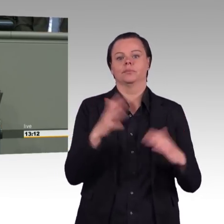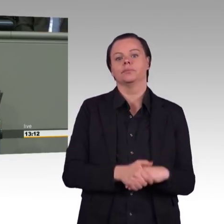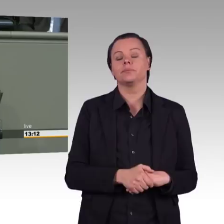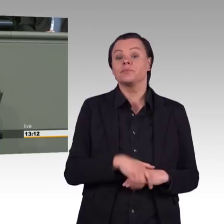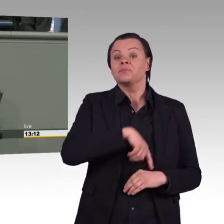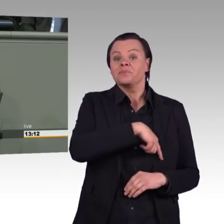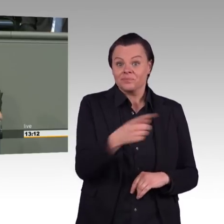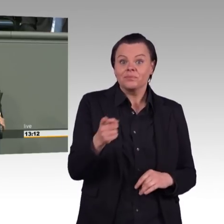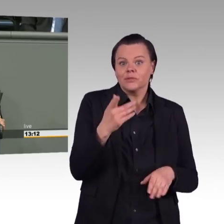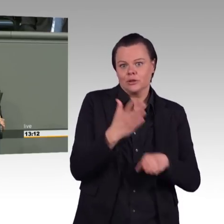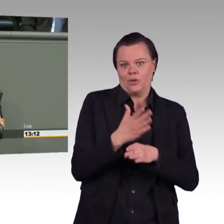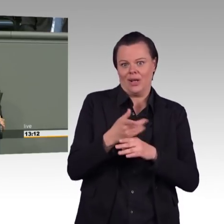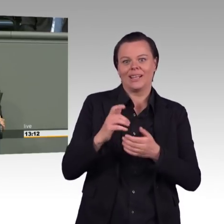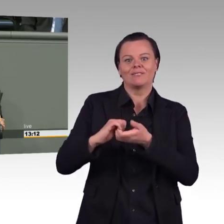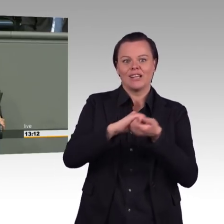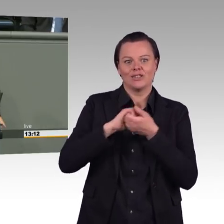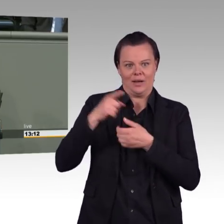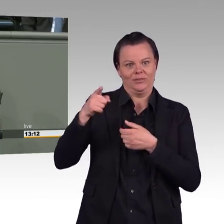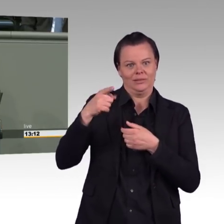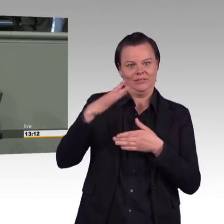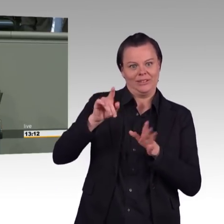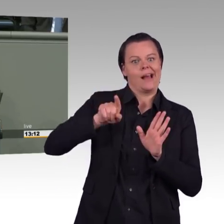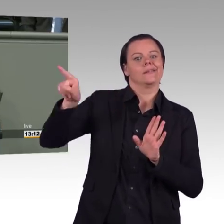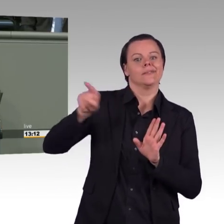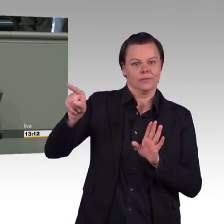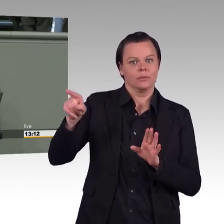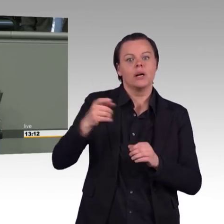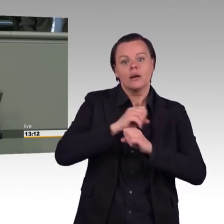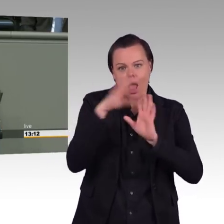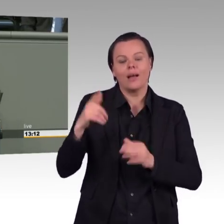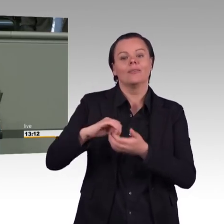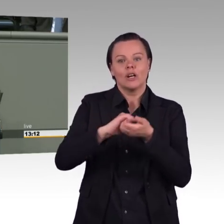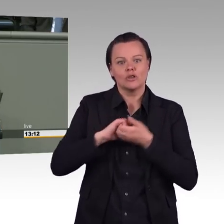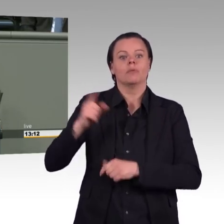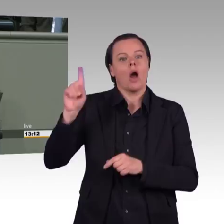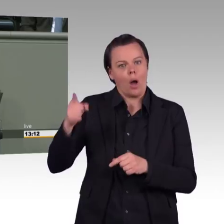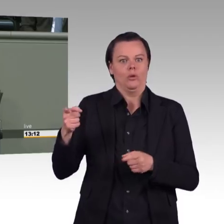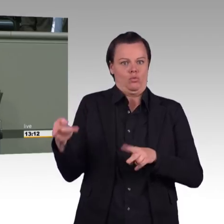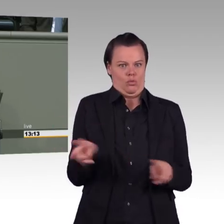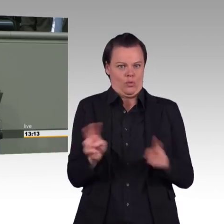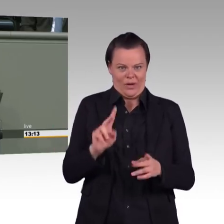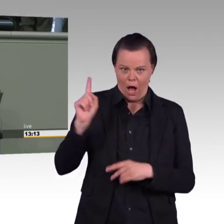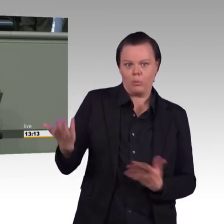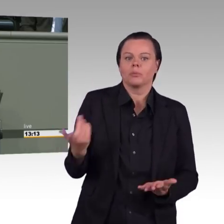das ist das, was wir im Moment machen. Und ich kann es nur noch mal sagen, genau das ist der Unterschied zwischen uns, zwischen der